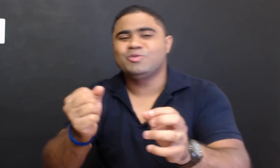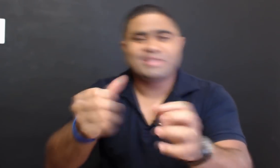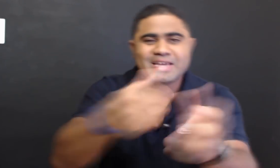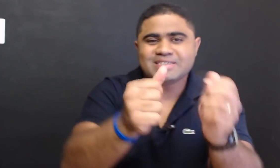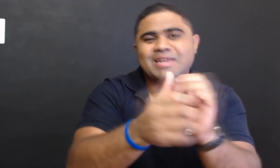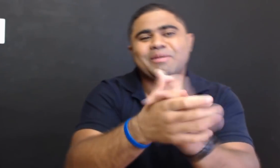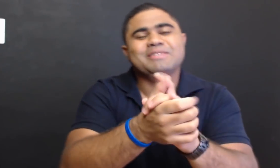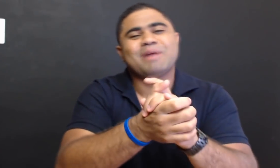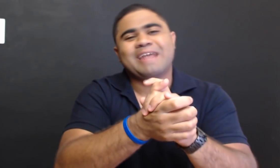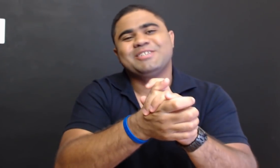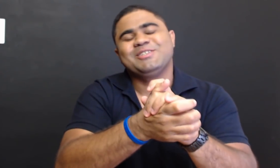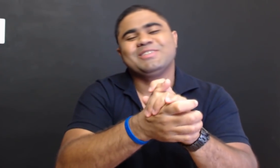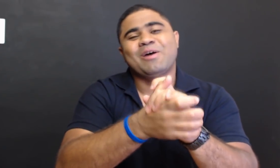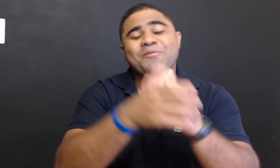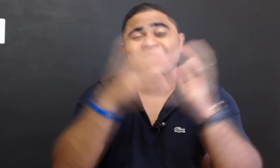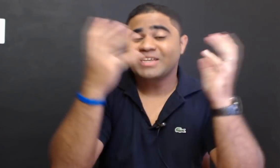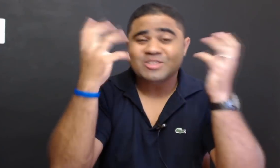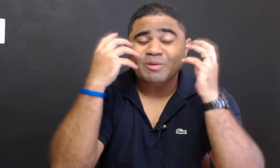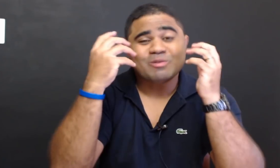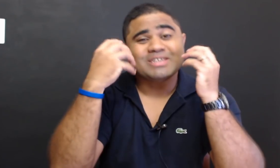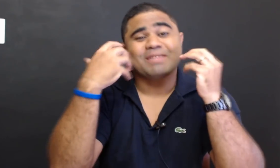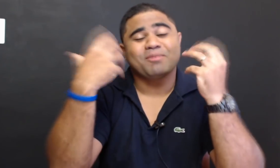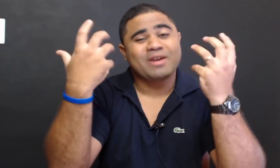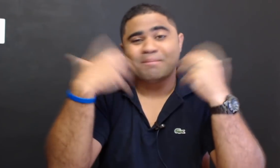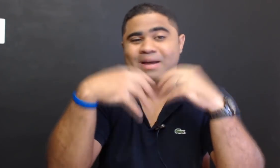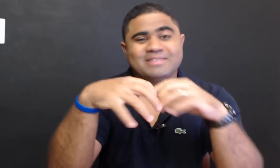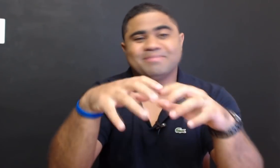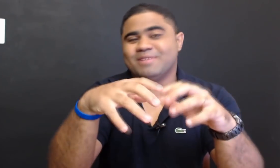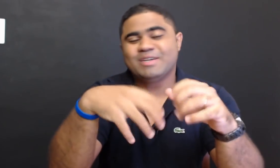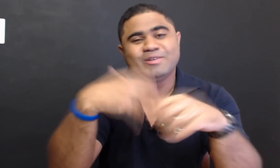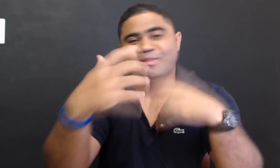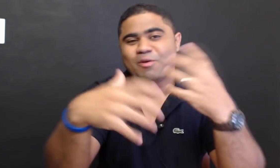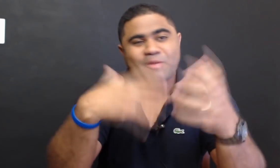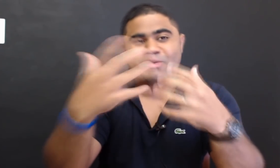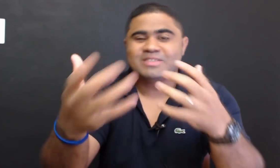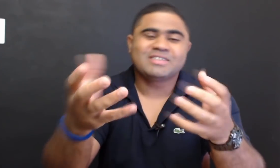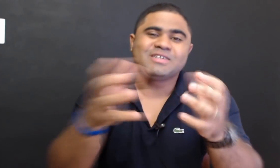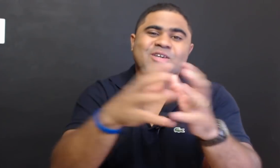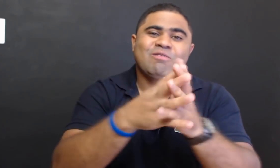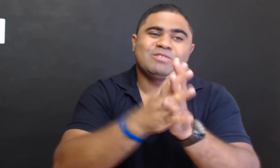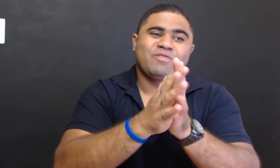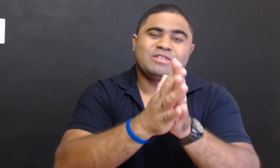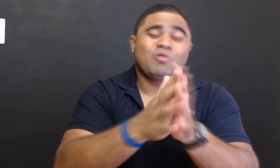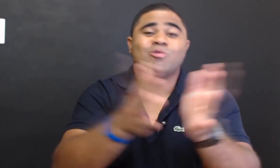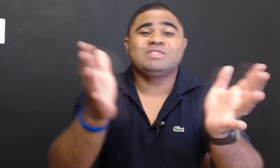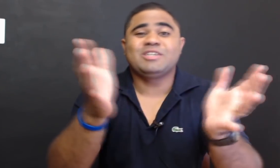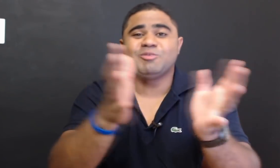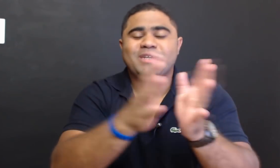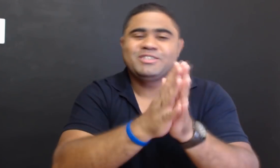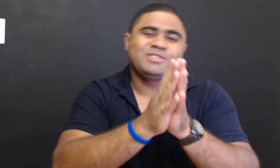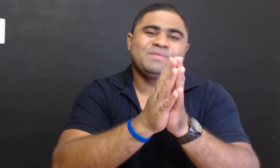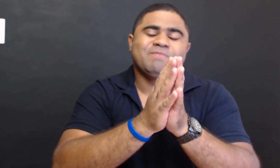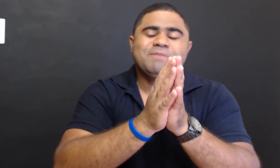de 1,10 que ele é mais baratinho e tal. Isso é uma coisa que está programada, né, não é uma coisa que você faz conscientemente, né.